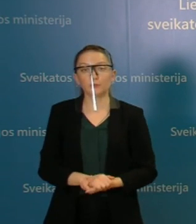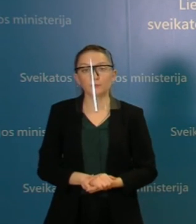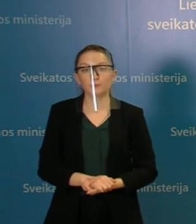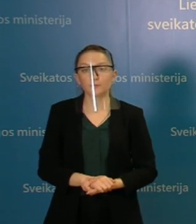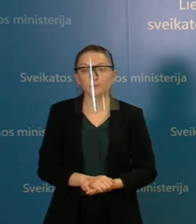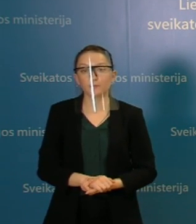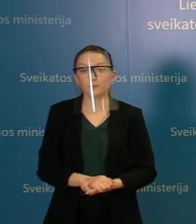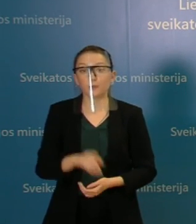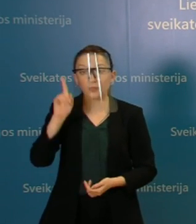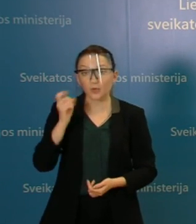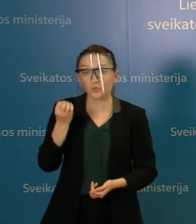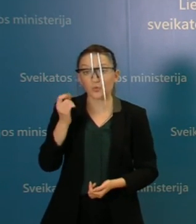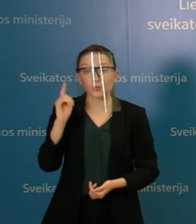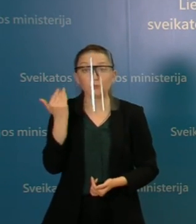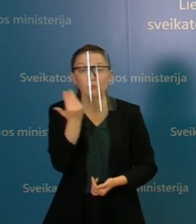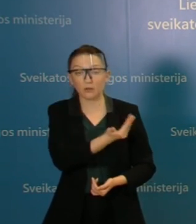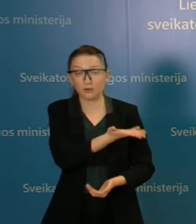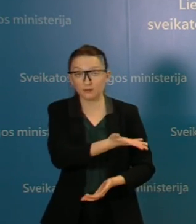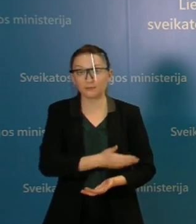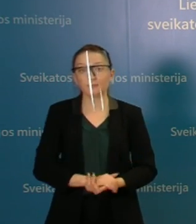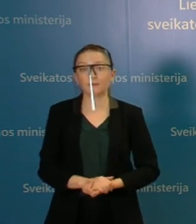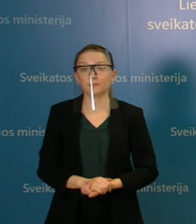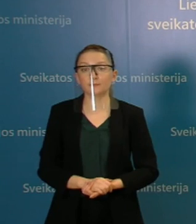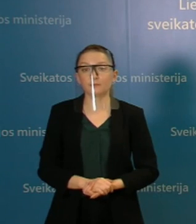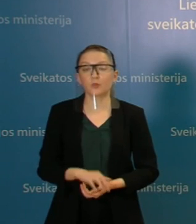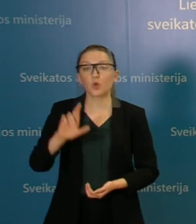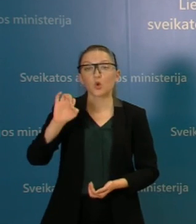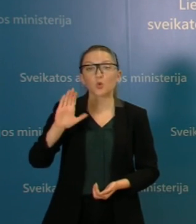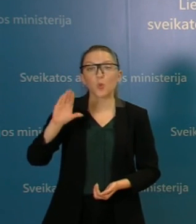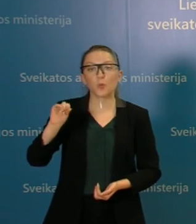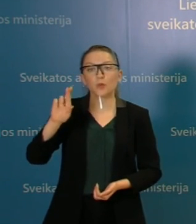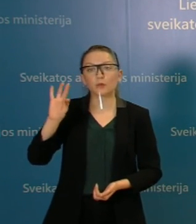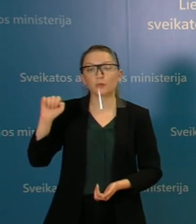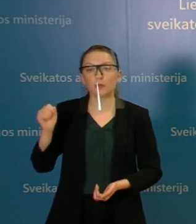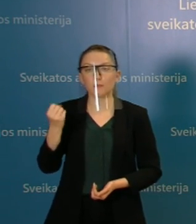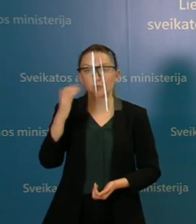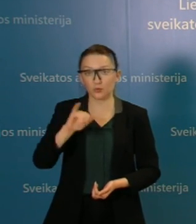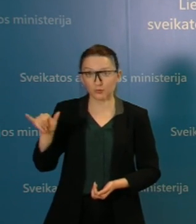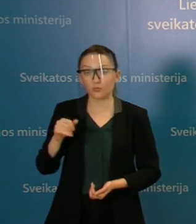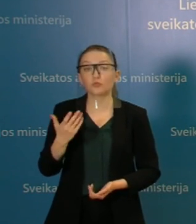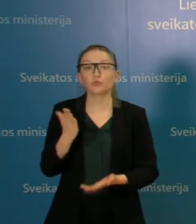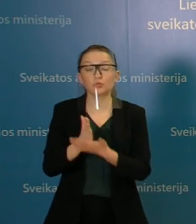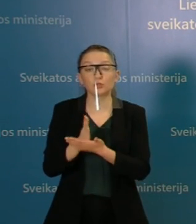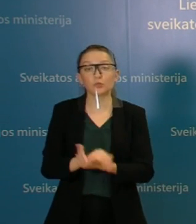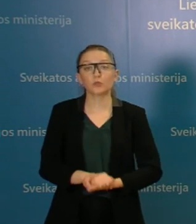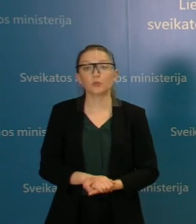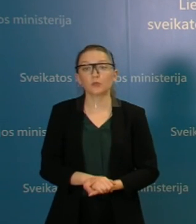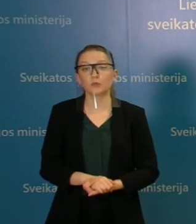Kolegos, norėsite daivos, ką aš paklausti? Roberta, 15 minučių, turėsit klausimų, daivai?